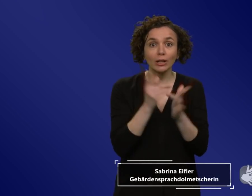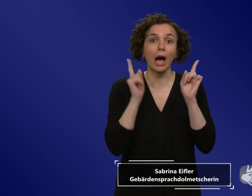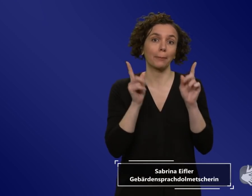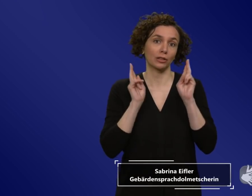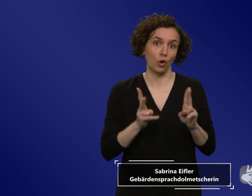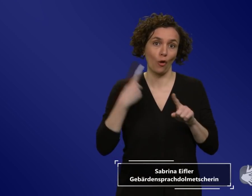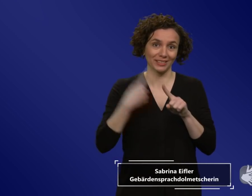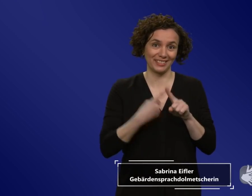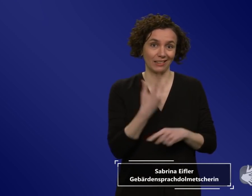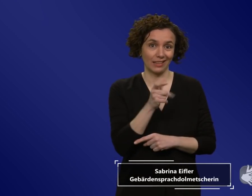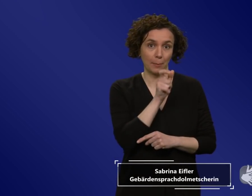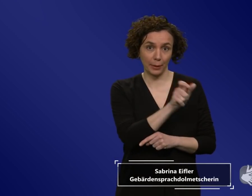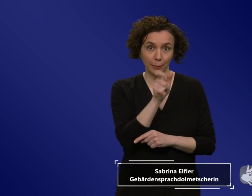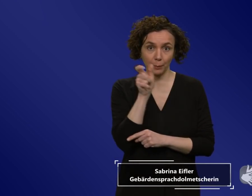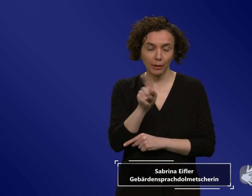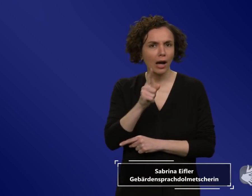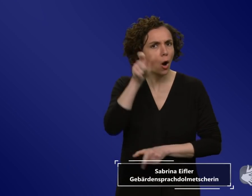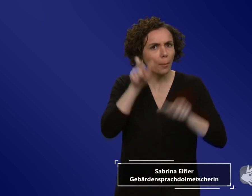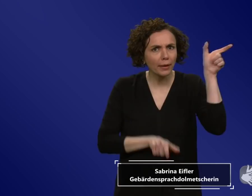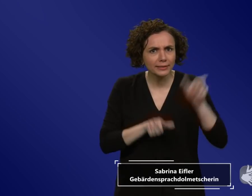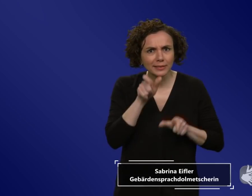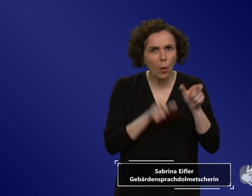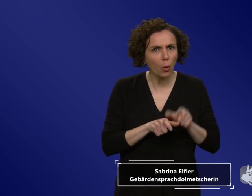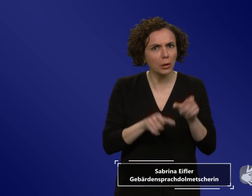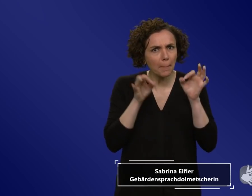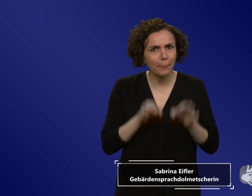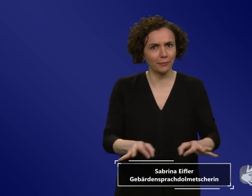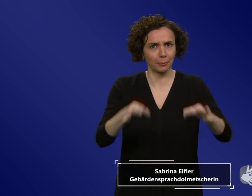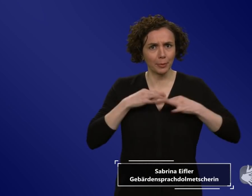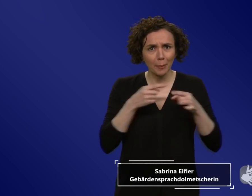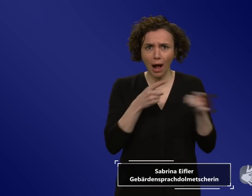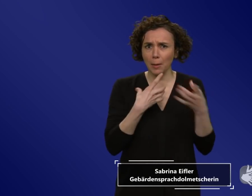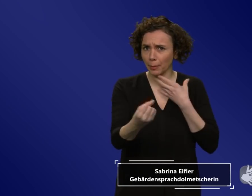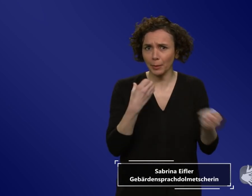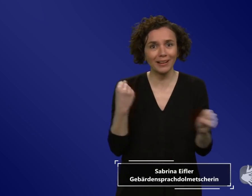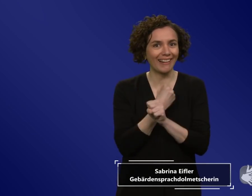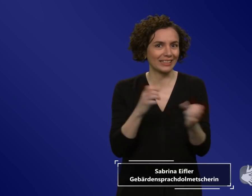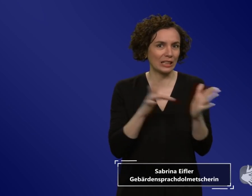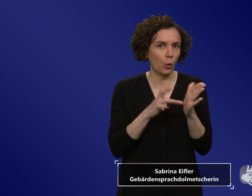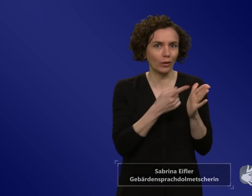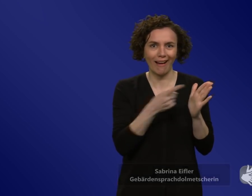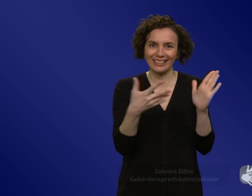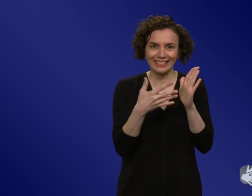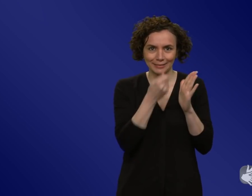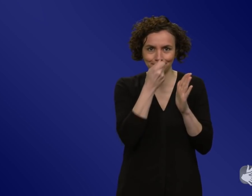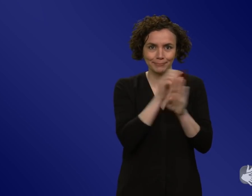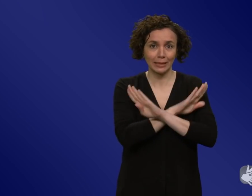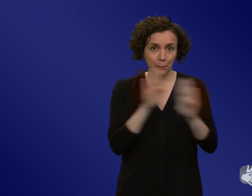noch. Und die Dunkelziffer ist vermutlich nach wie vor hoch. Denn nicht jeder lässt sich mittlerweile mehr testen. Was bedeutet das vor allem mit Blick auf die nächsten